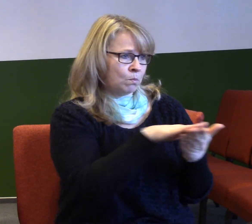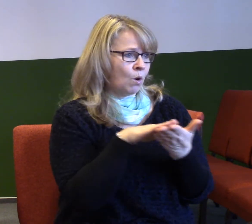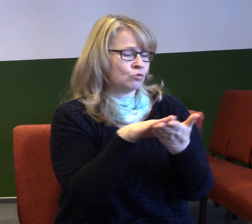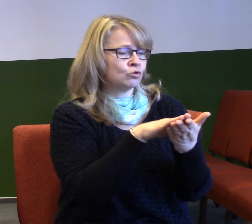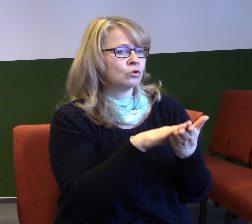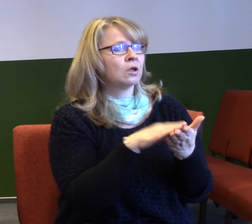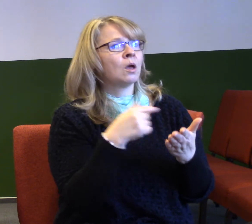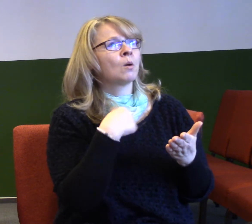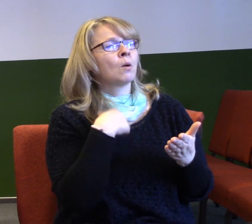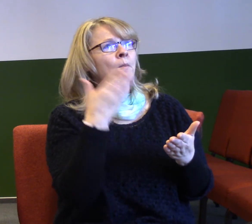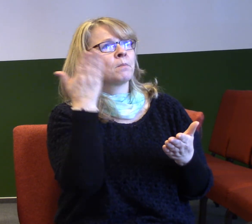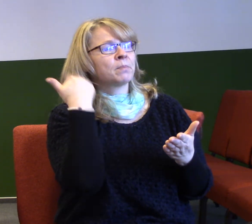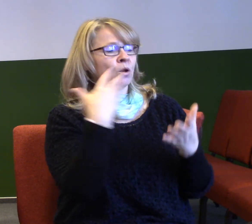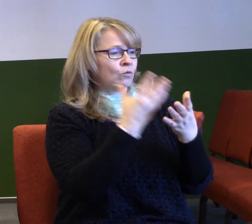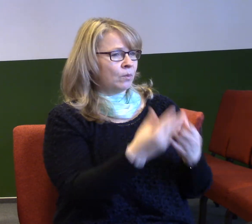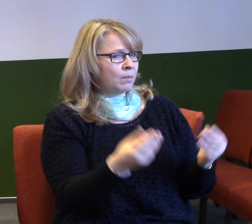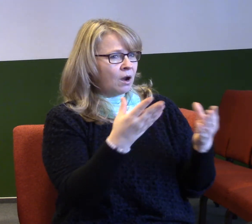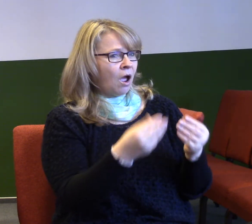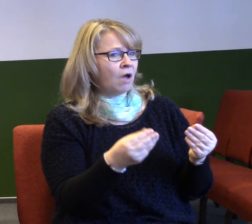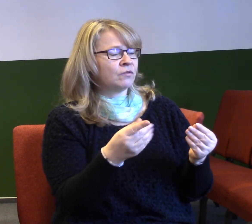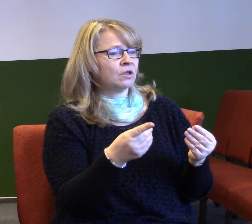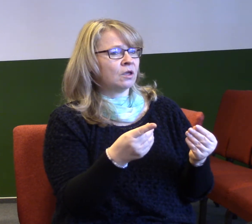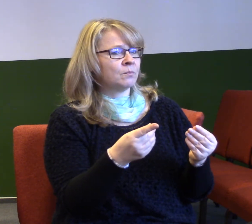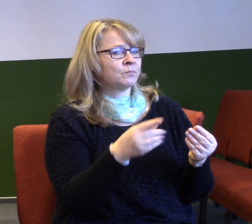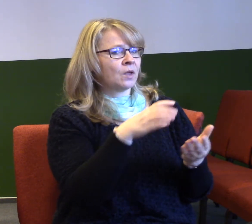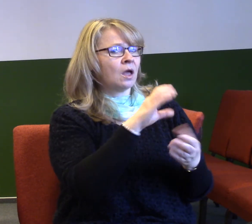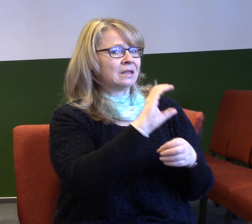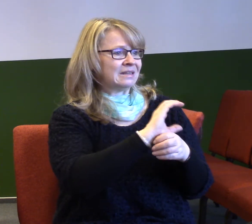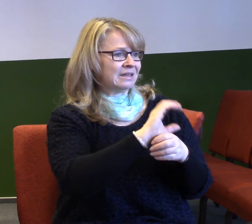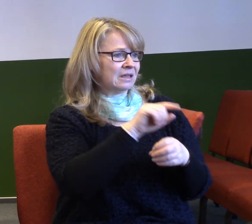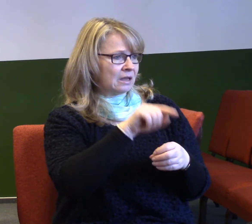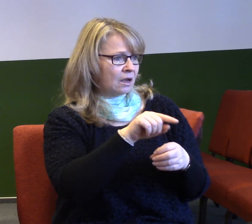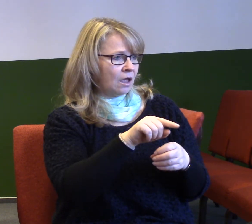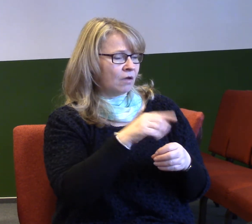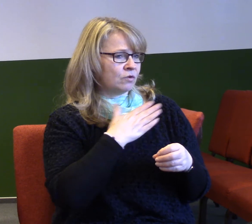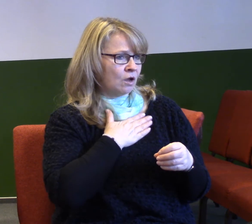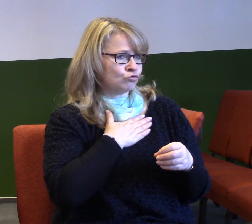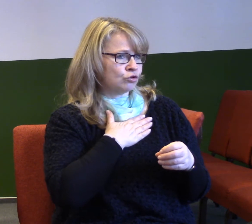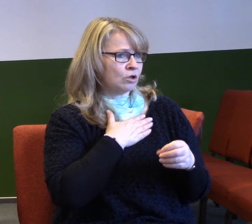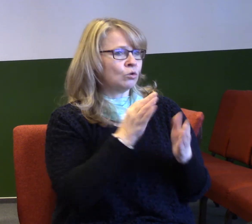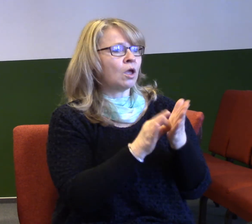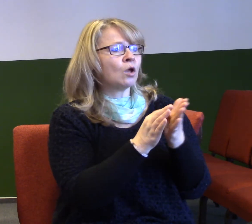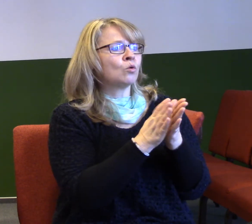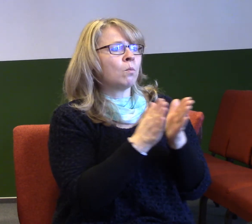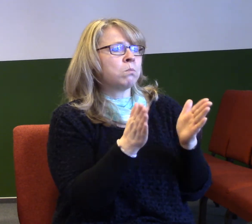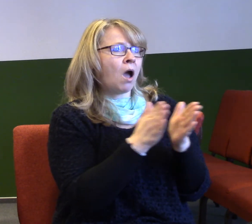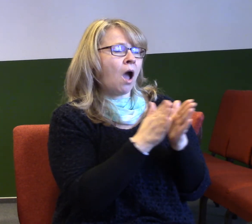že náš sbor se nachází v té době té generační obměny.